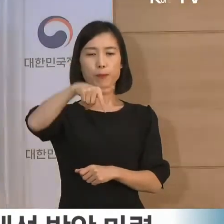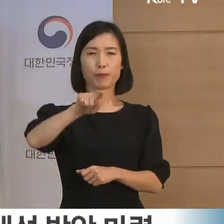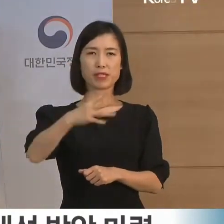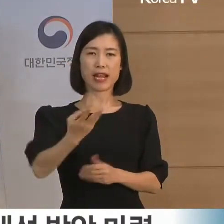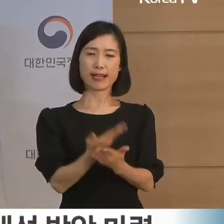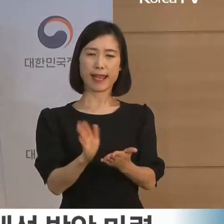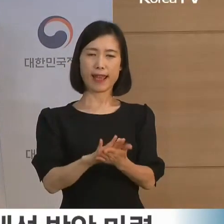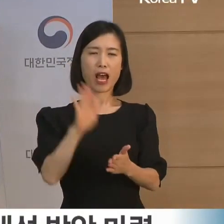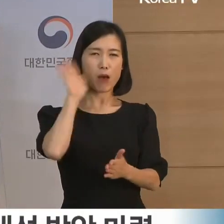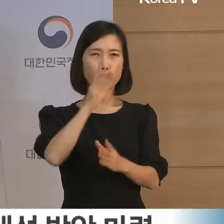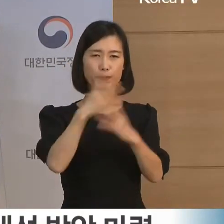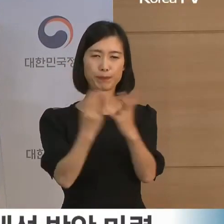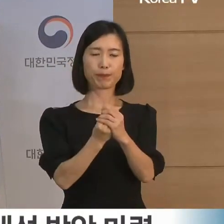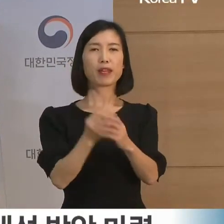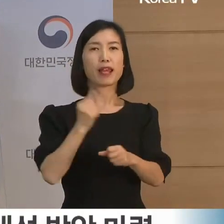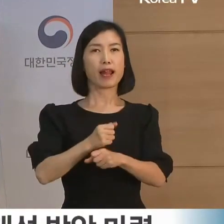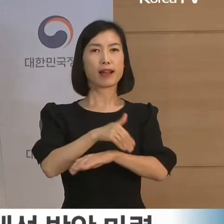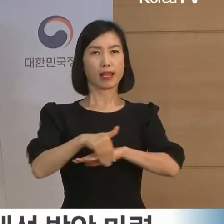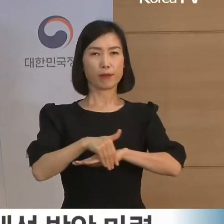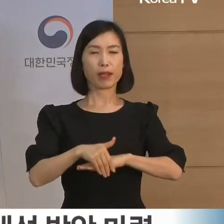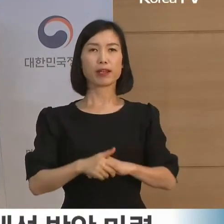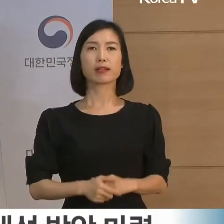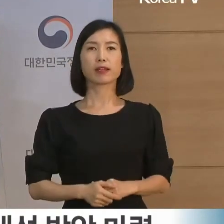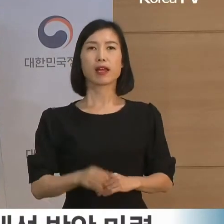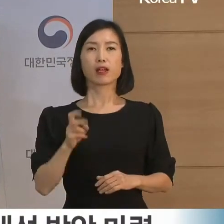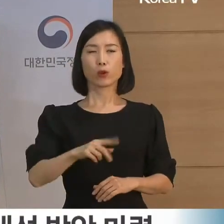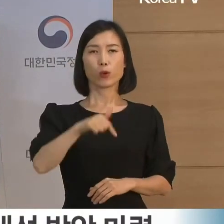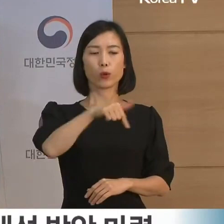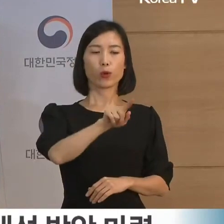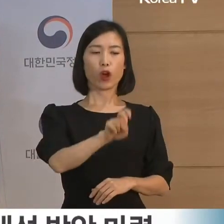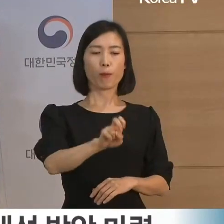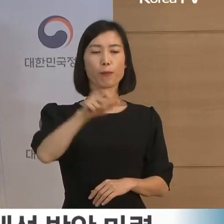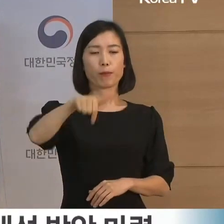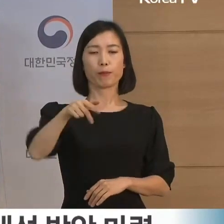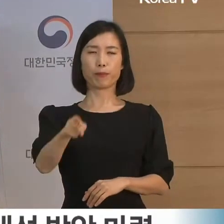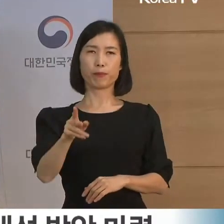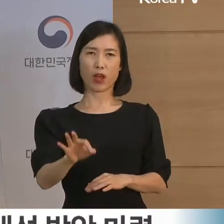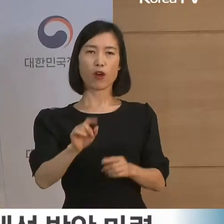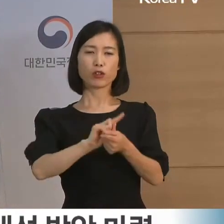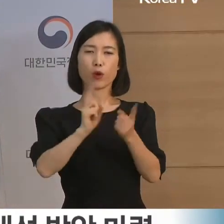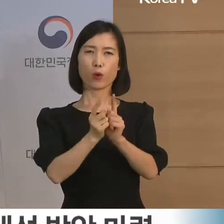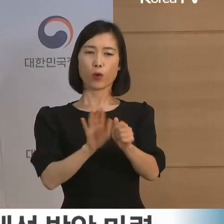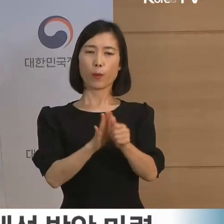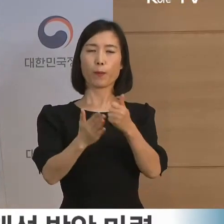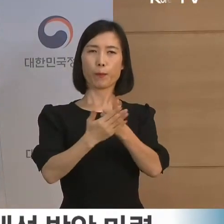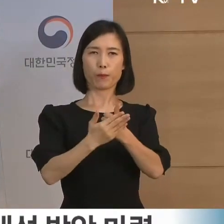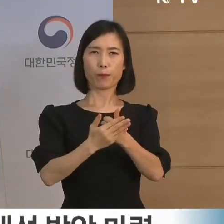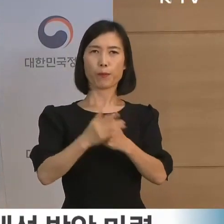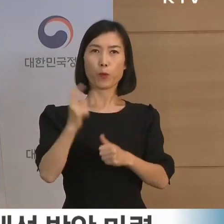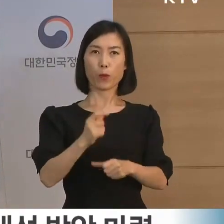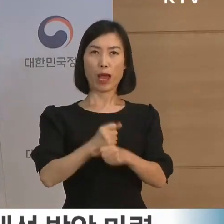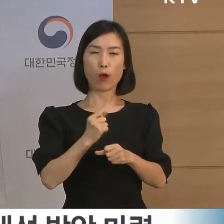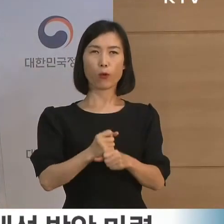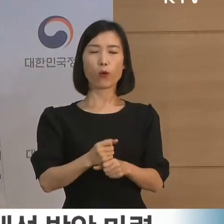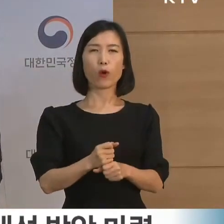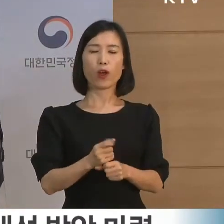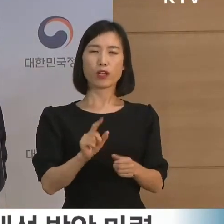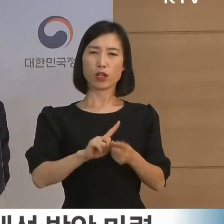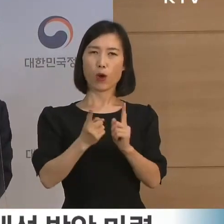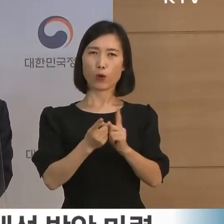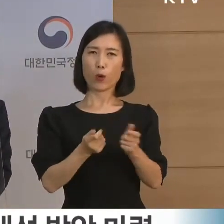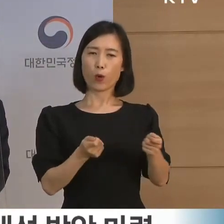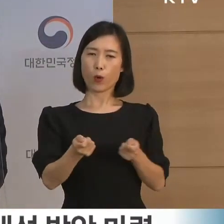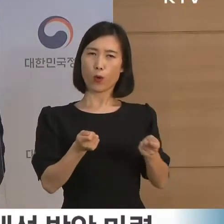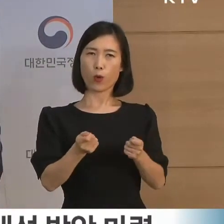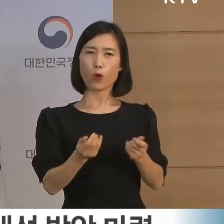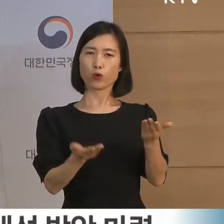완수하겠습니다. 그리고 검경 간 상호 협력을 강화하고 견제와 균형의 민주적